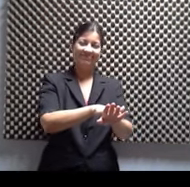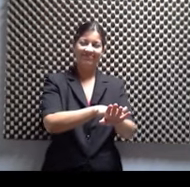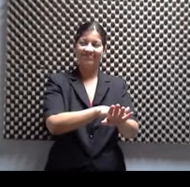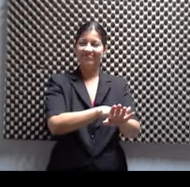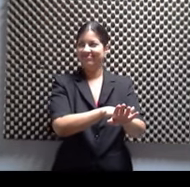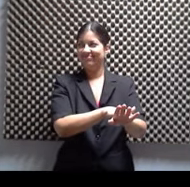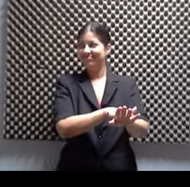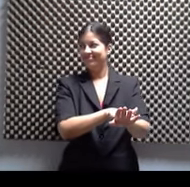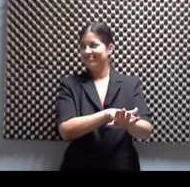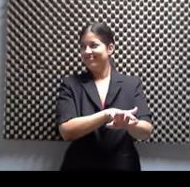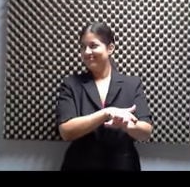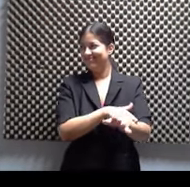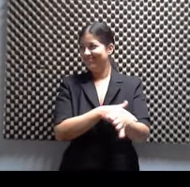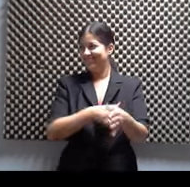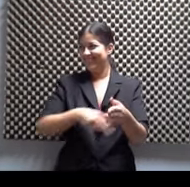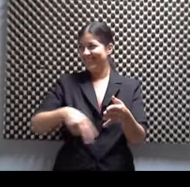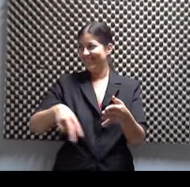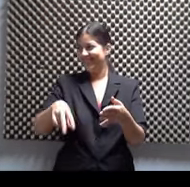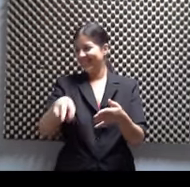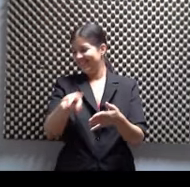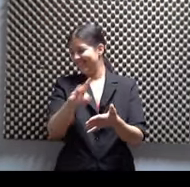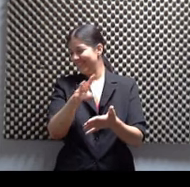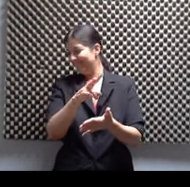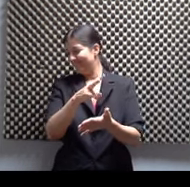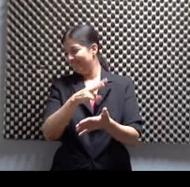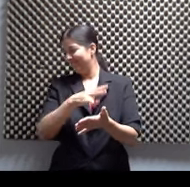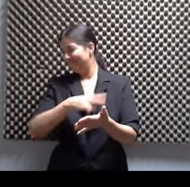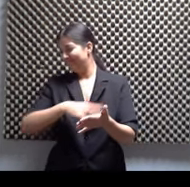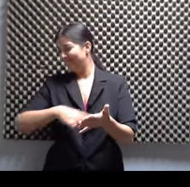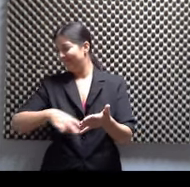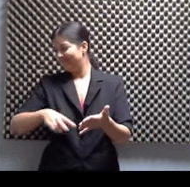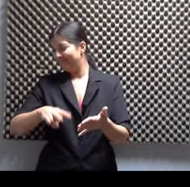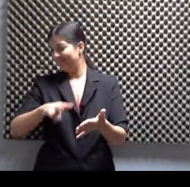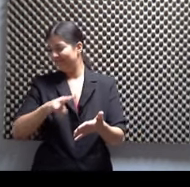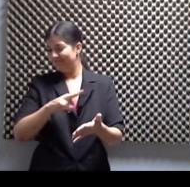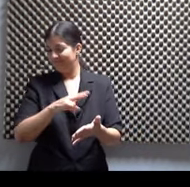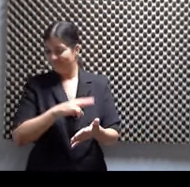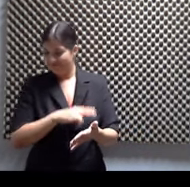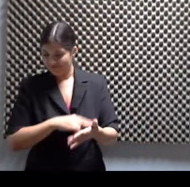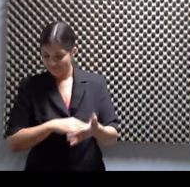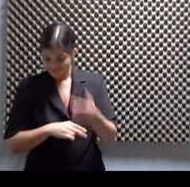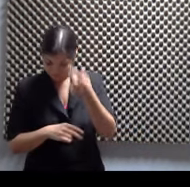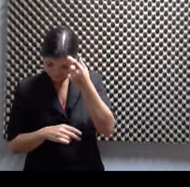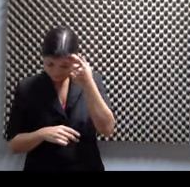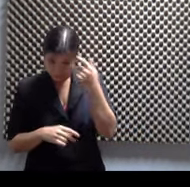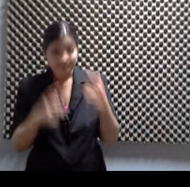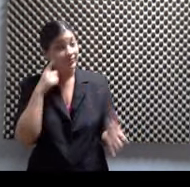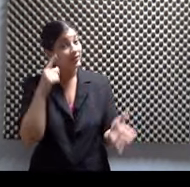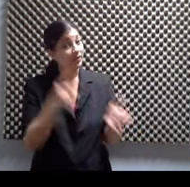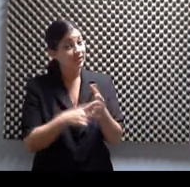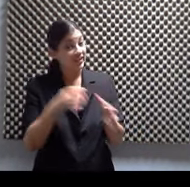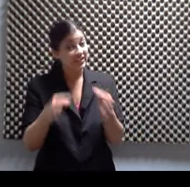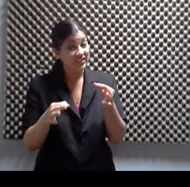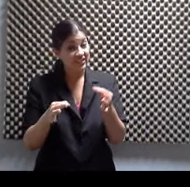Mueve, mueve, que mueve. Estoy en vivo, hombre. Se nota cuando estás en una red lenta.